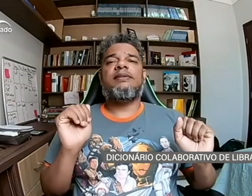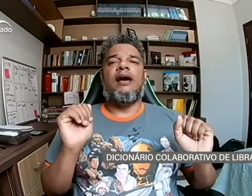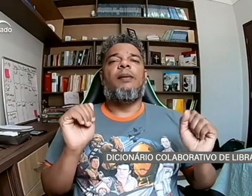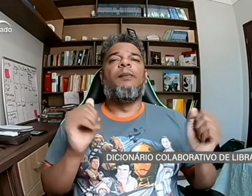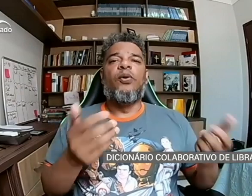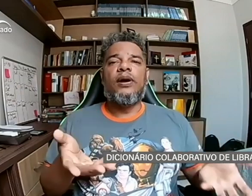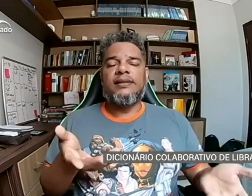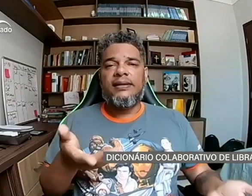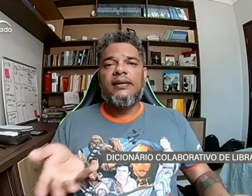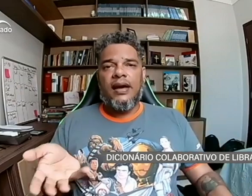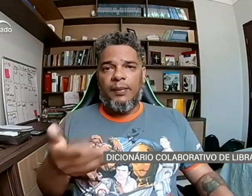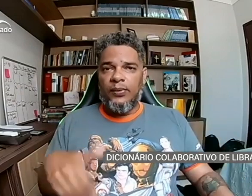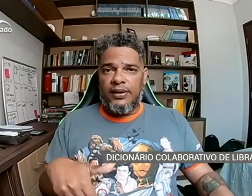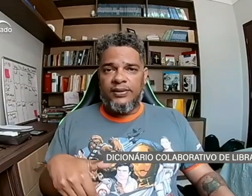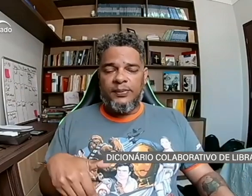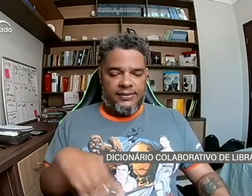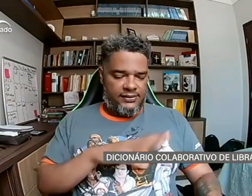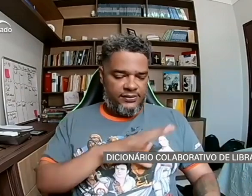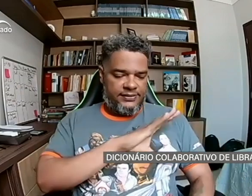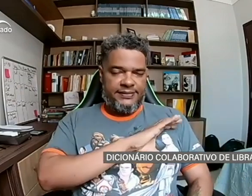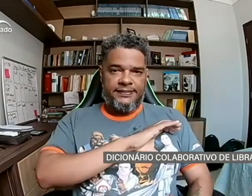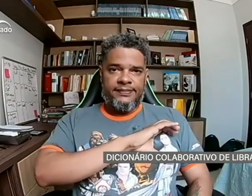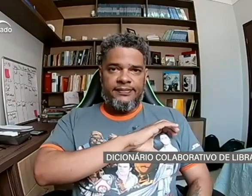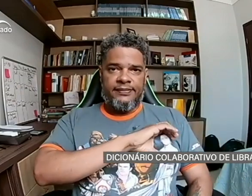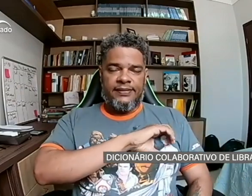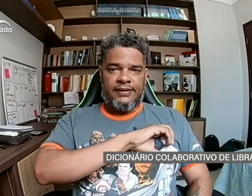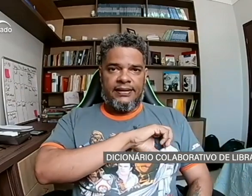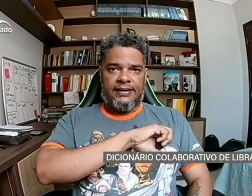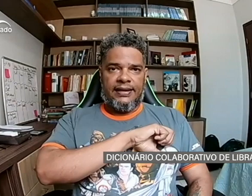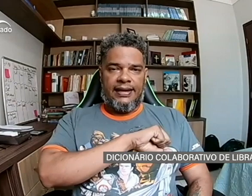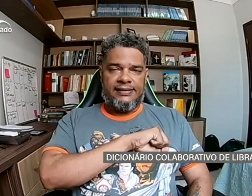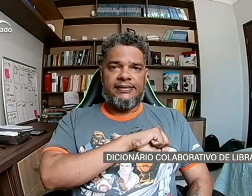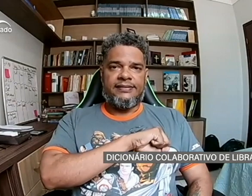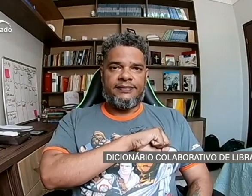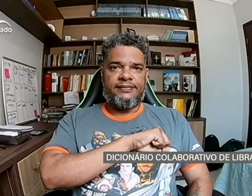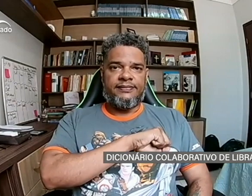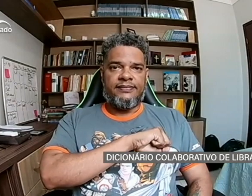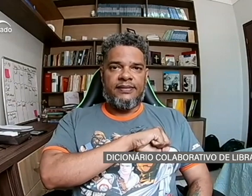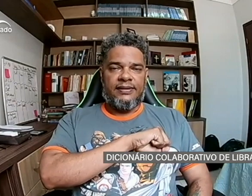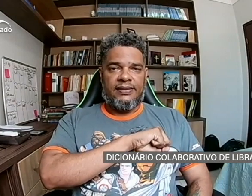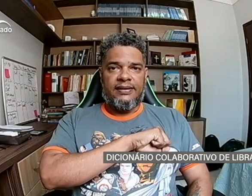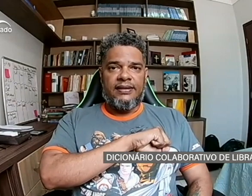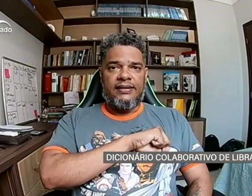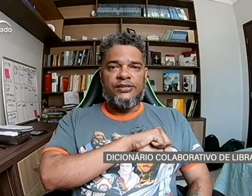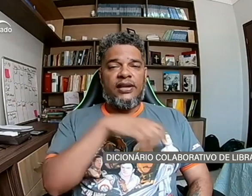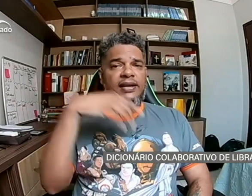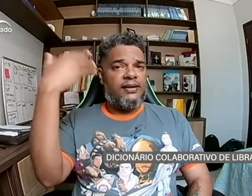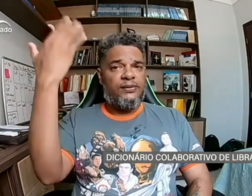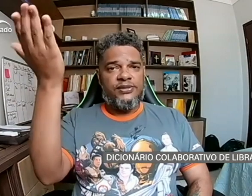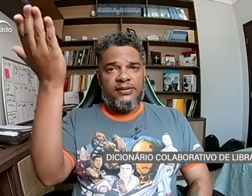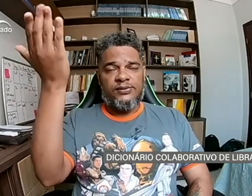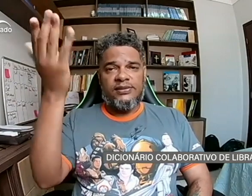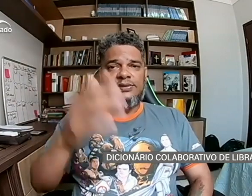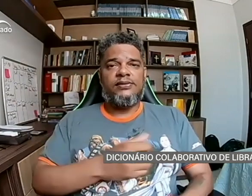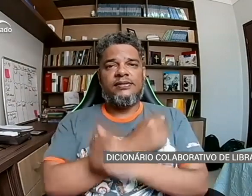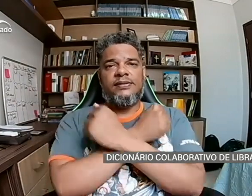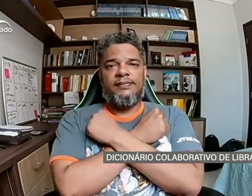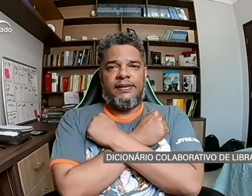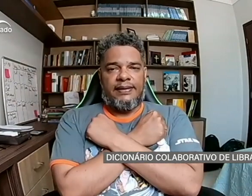amor, né? Amor aqui no Brasil é assim. Já nos Estados Unidos é